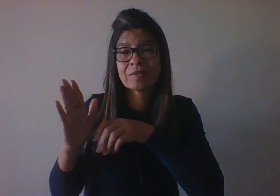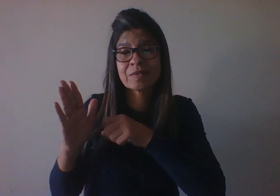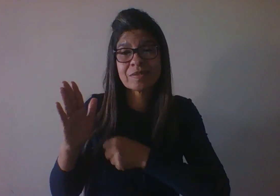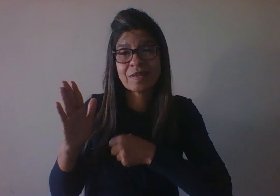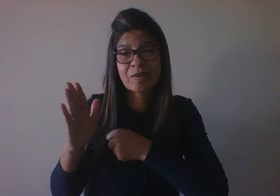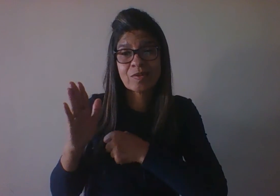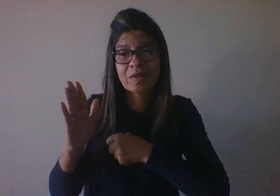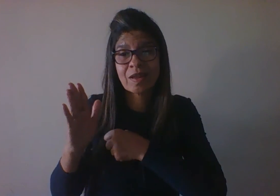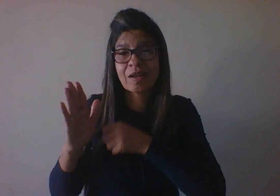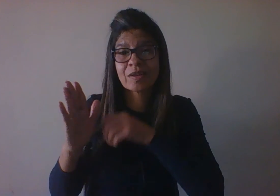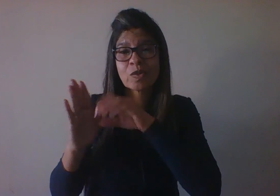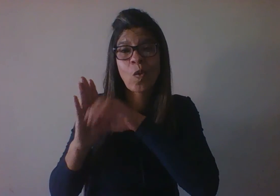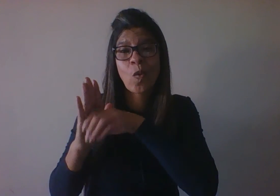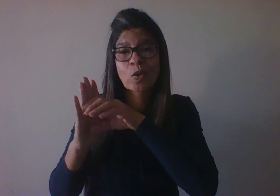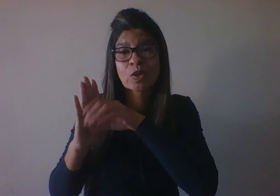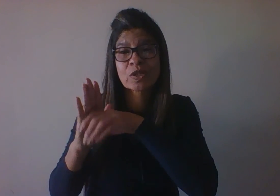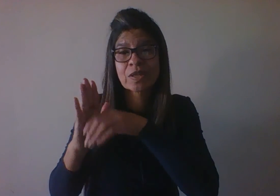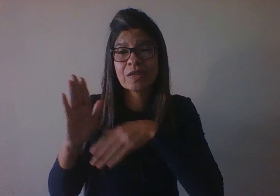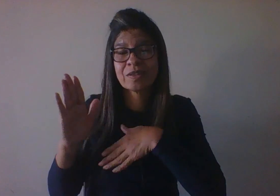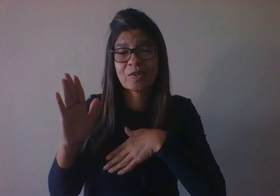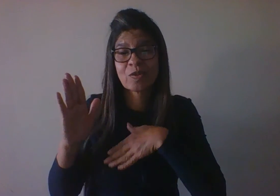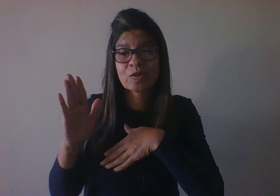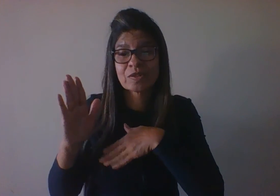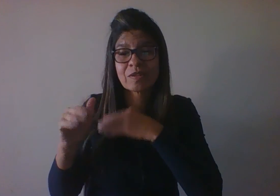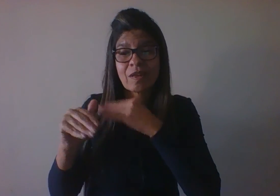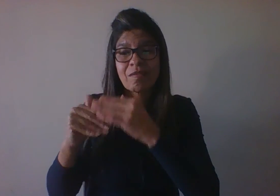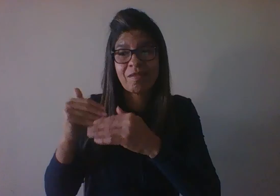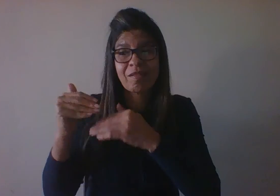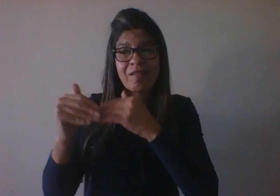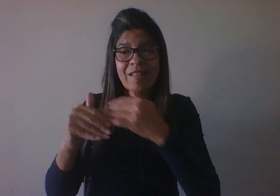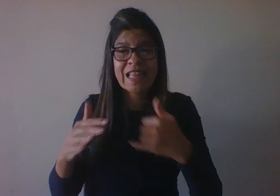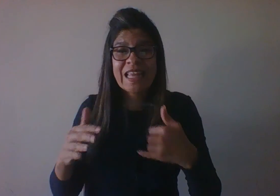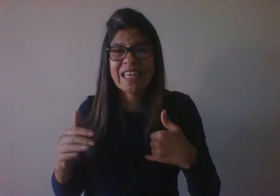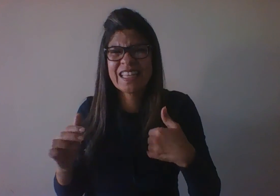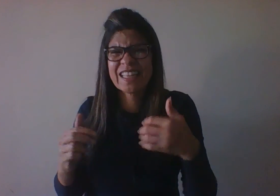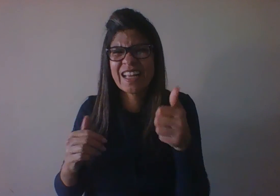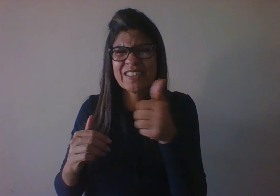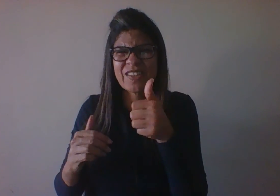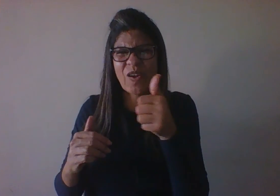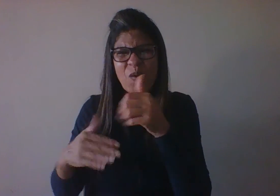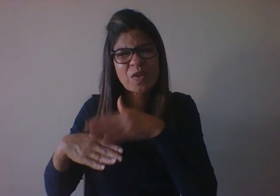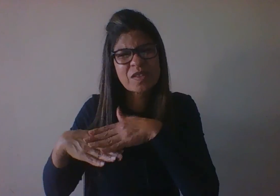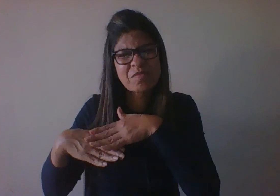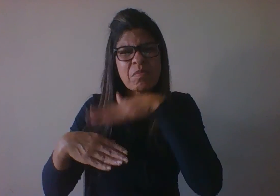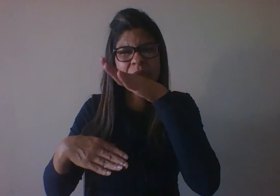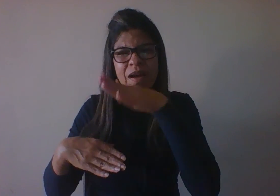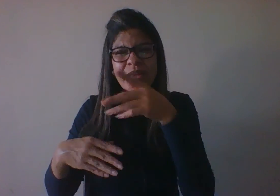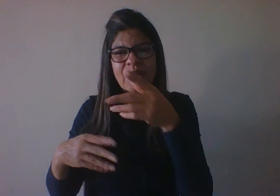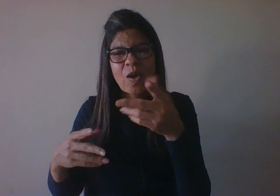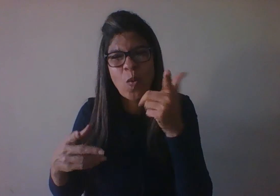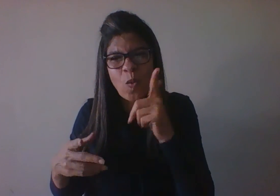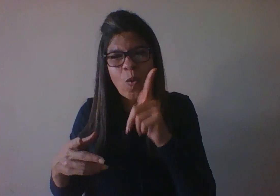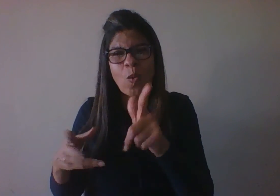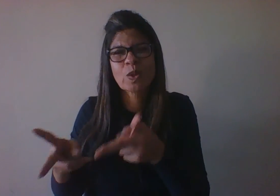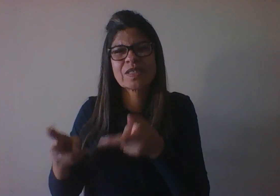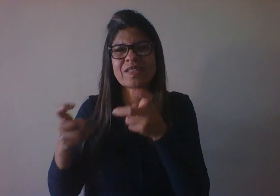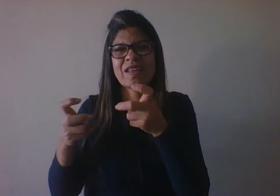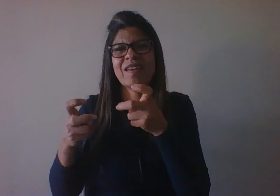indivíduos desenvolvem mais a capacidade de raciocínio conseguindo lidar com uma noção de raciocínio